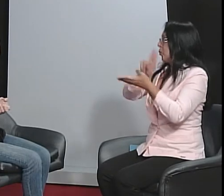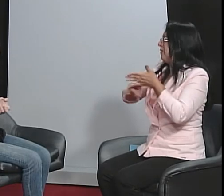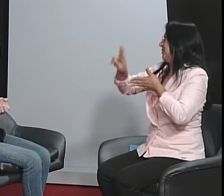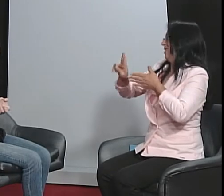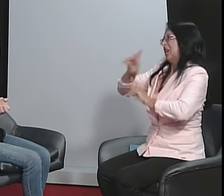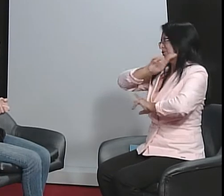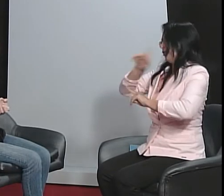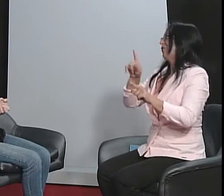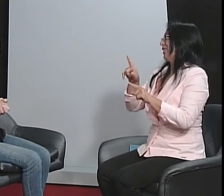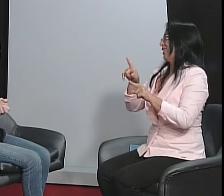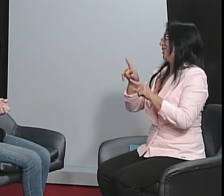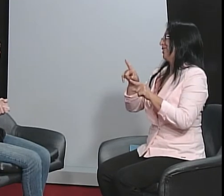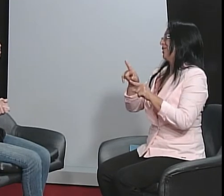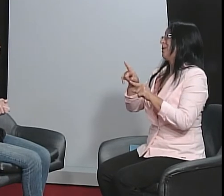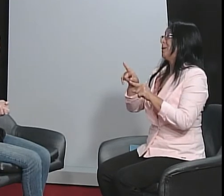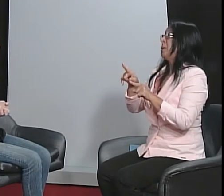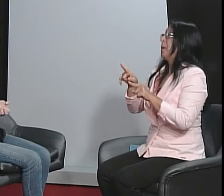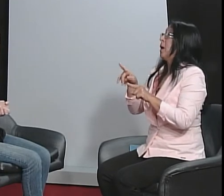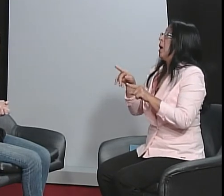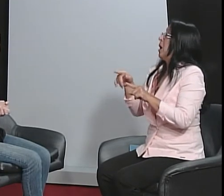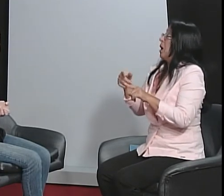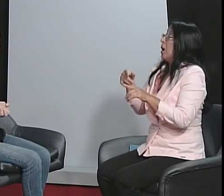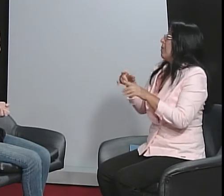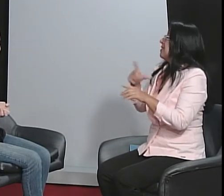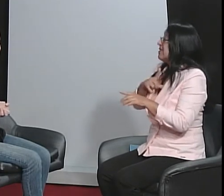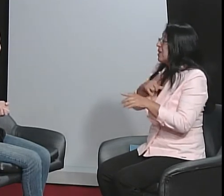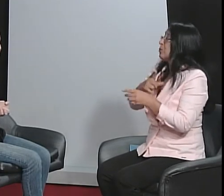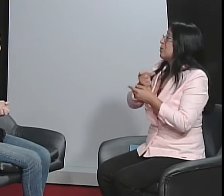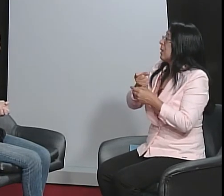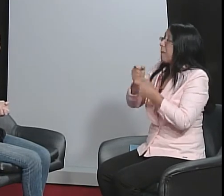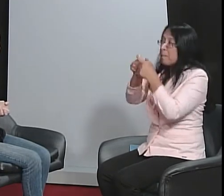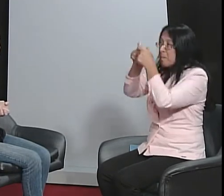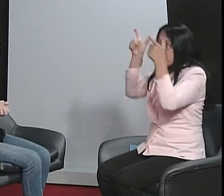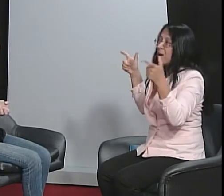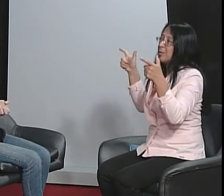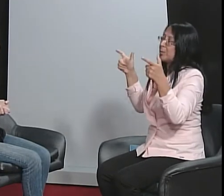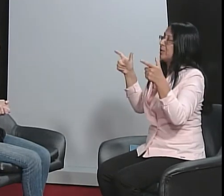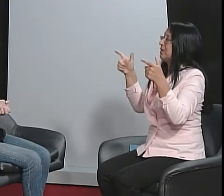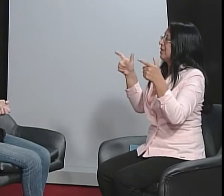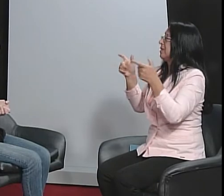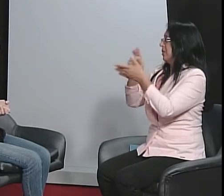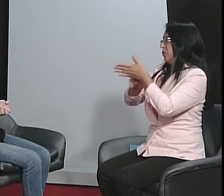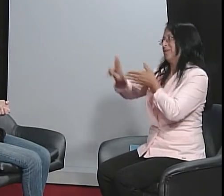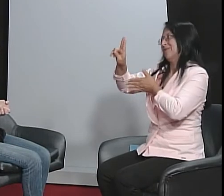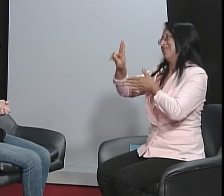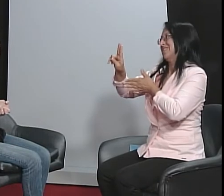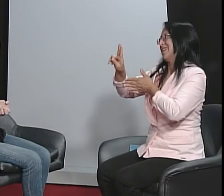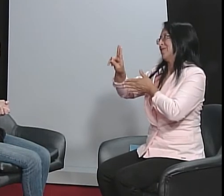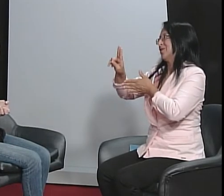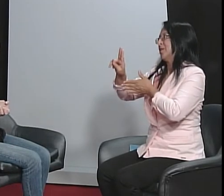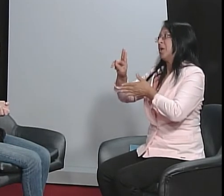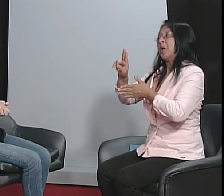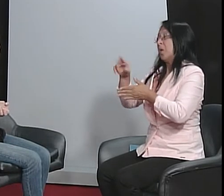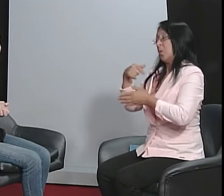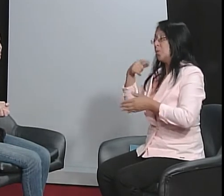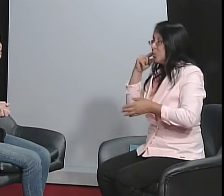É uma universidade diferente, na verdade. Mas a maioria das universidades,